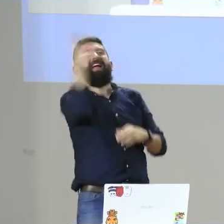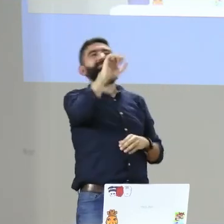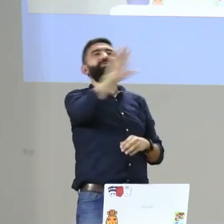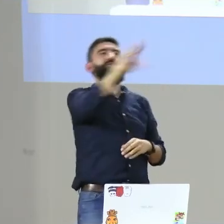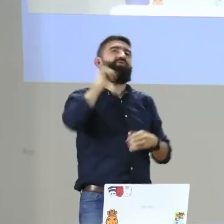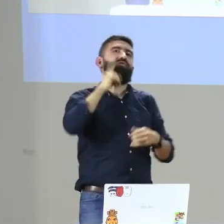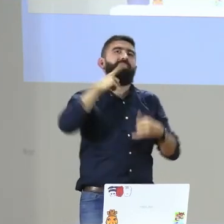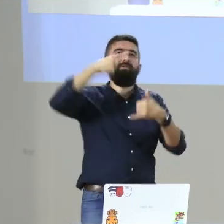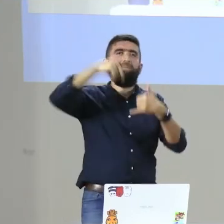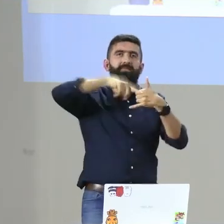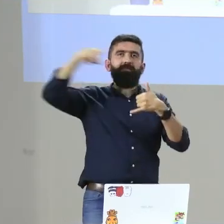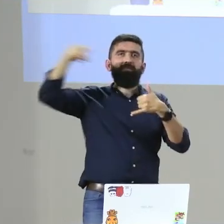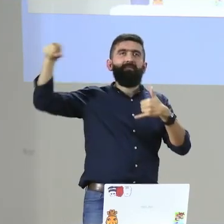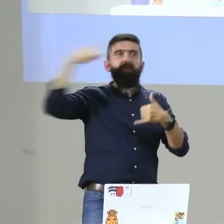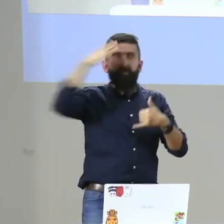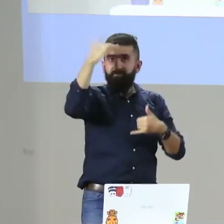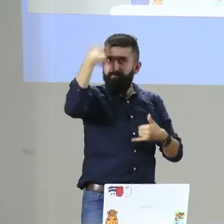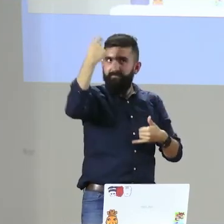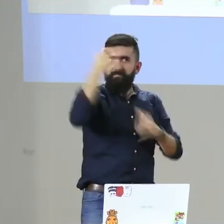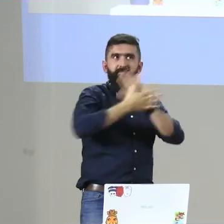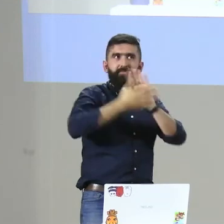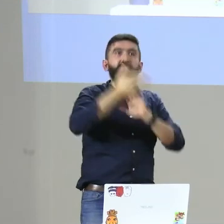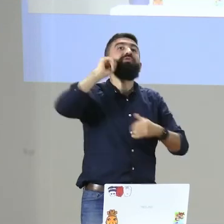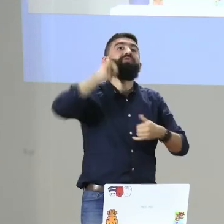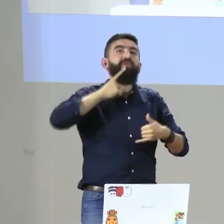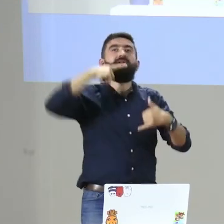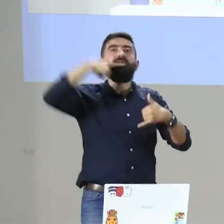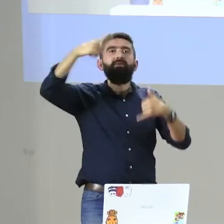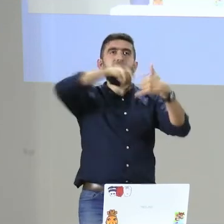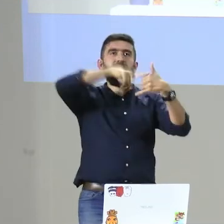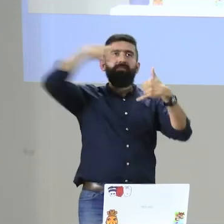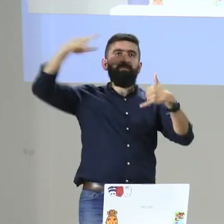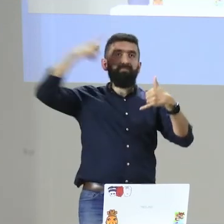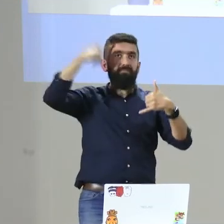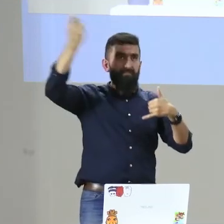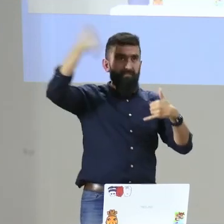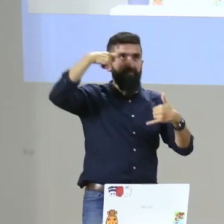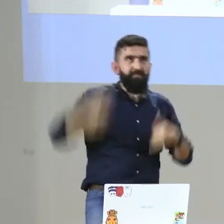cuando ustedes vean este logo, ya saben que estamos hablando del estudio, del que estamos compartiendo el día de hoy,